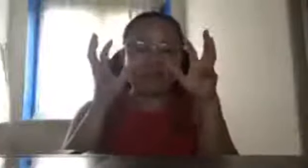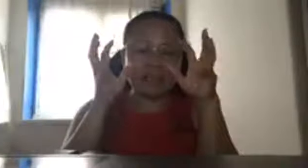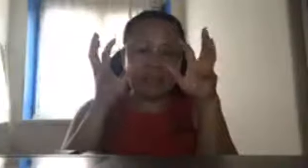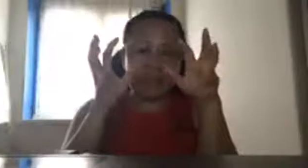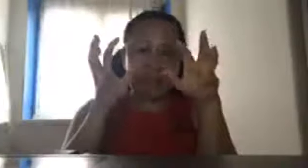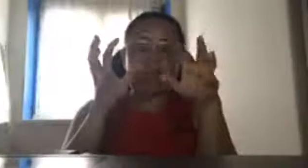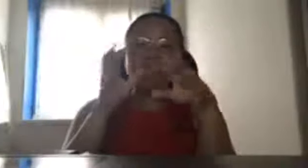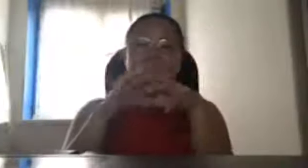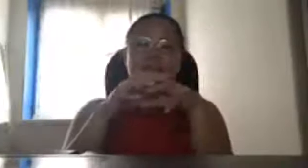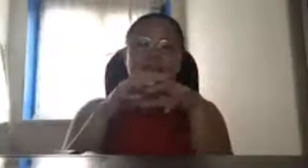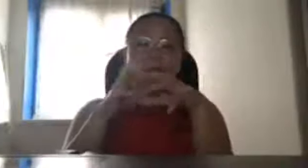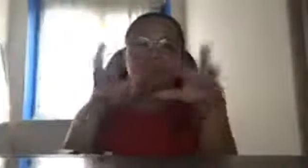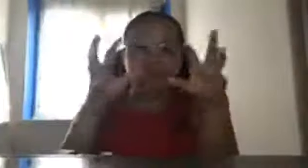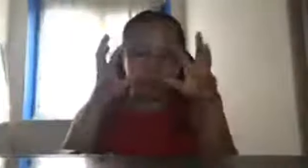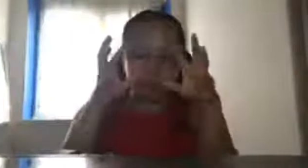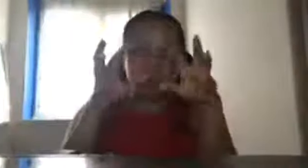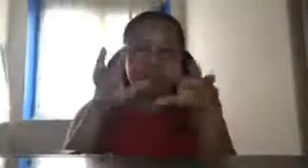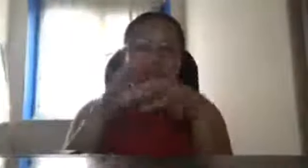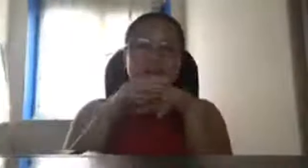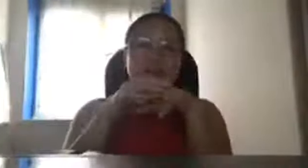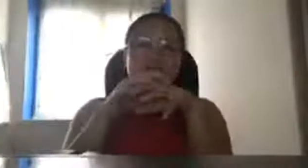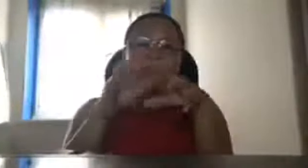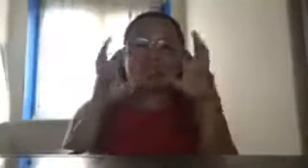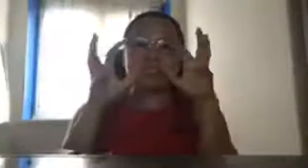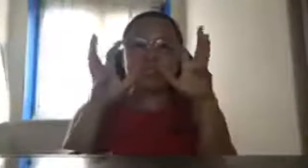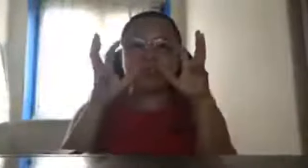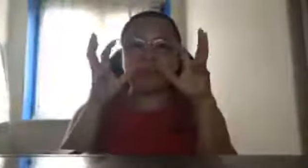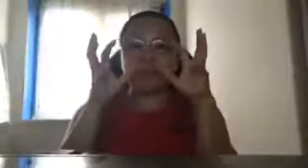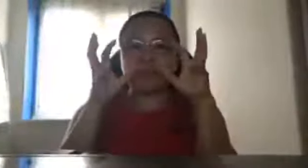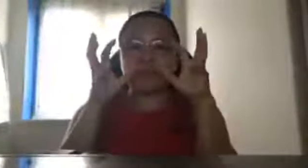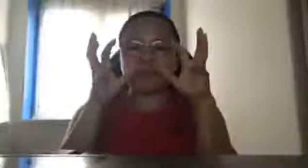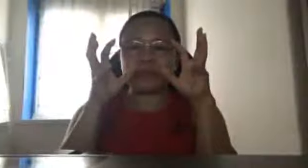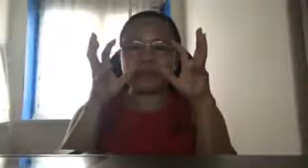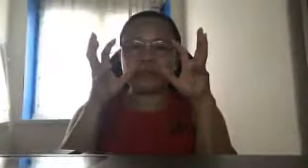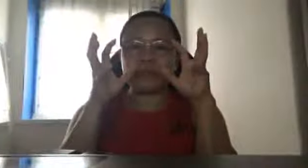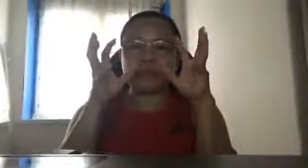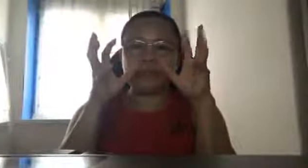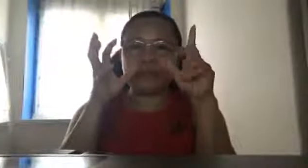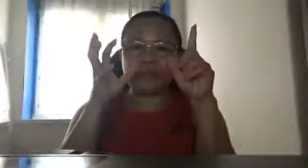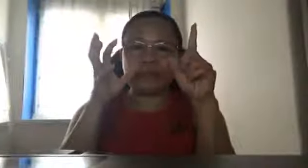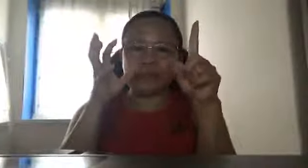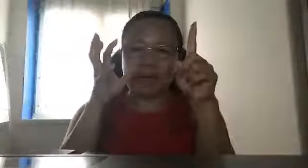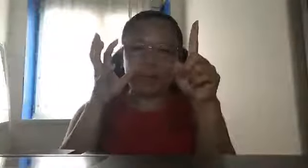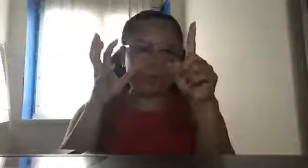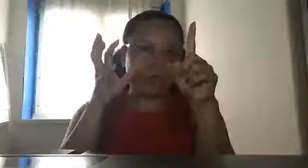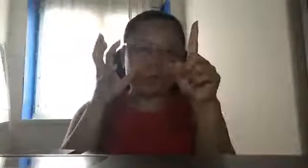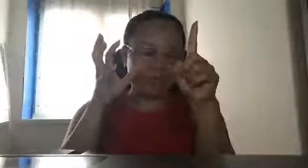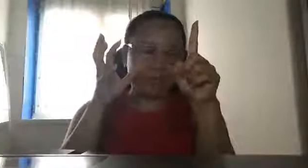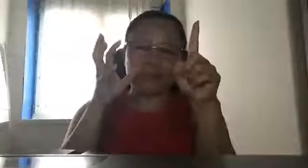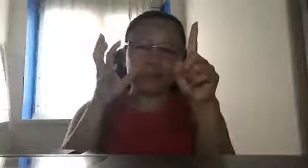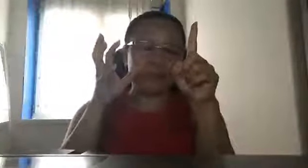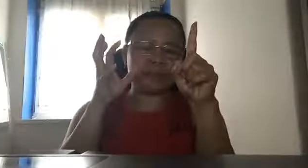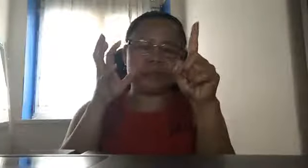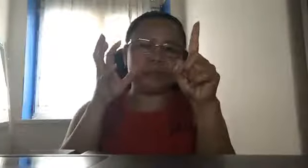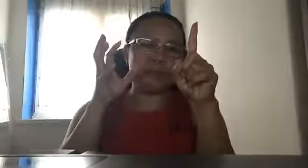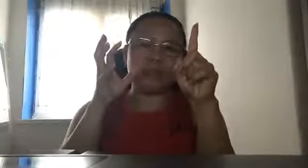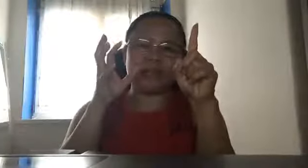kagamitan kung tutuusin kasi kung kung ang plano talaga ni Marcos that